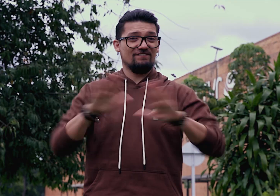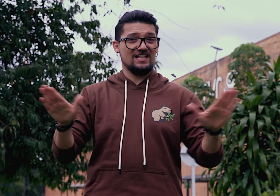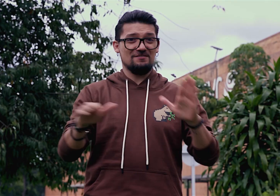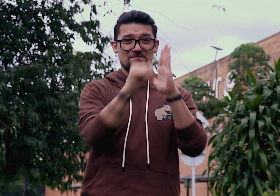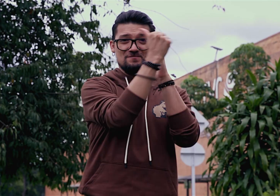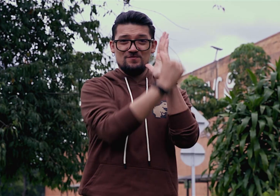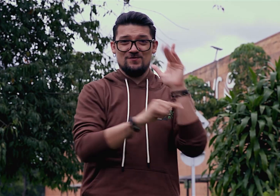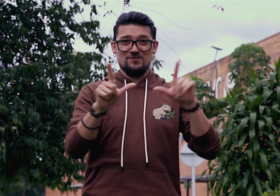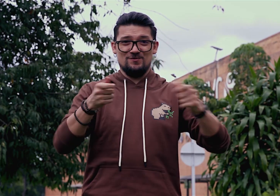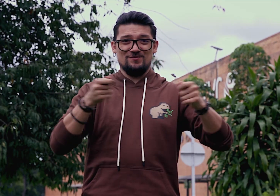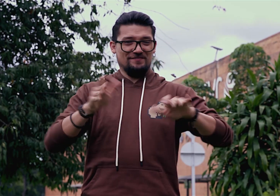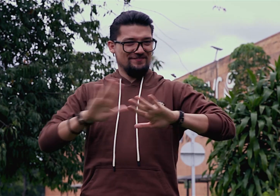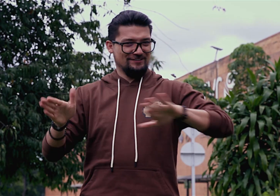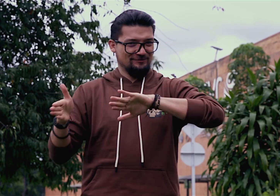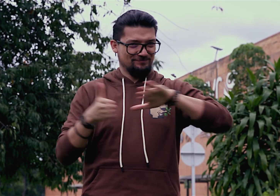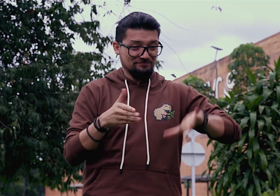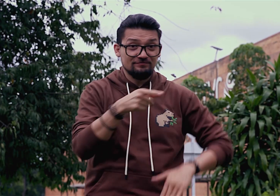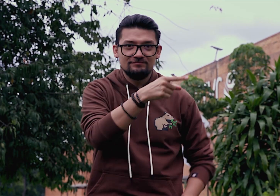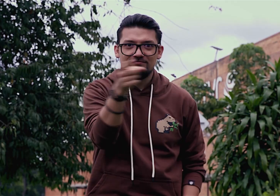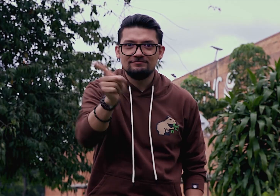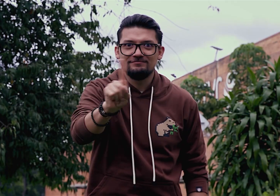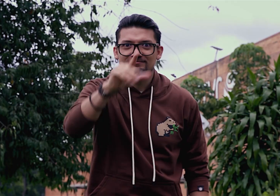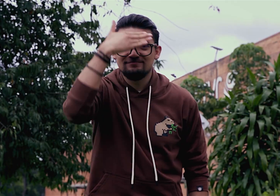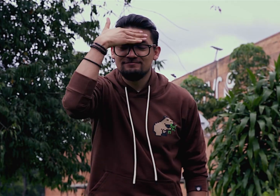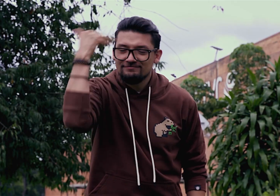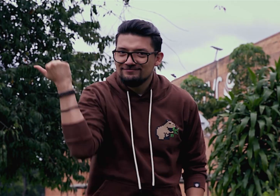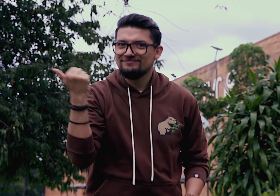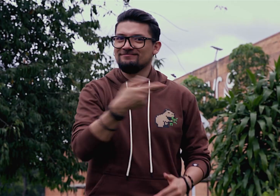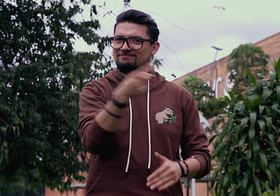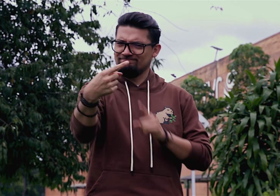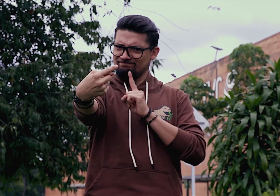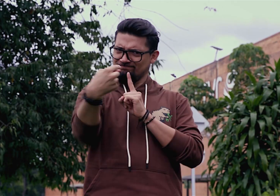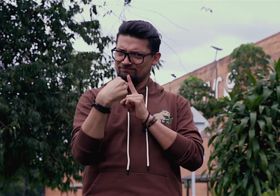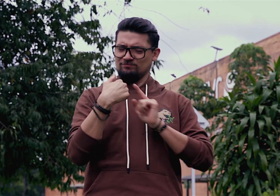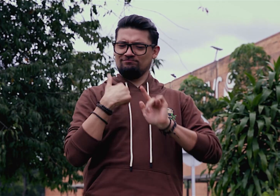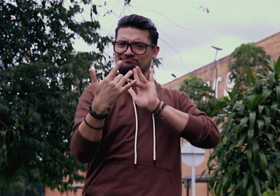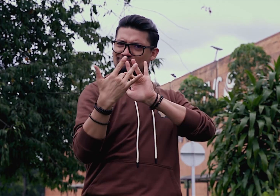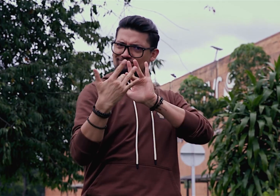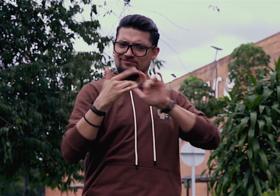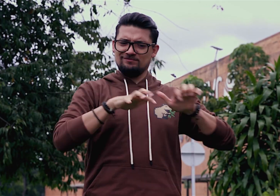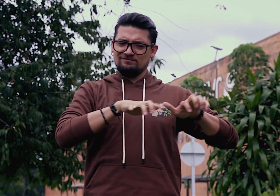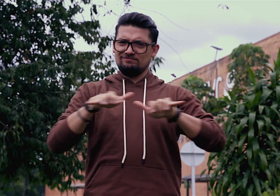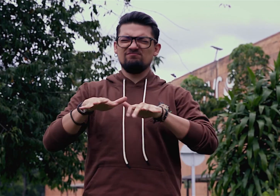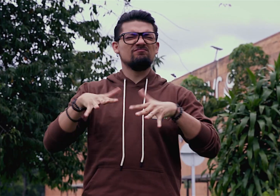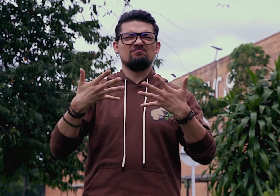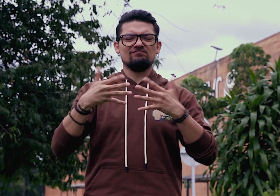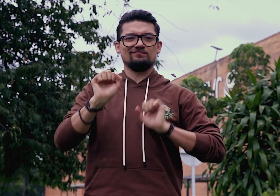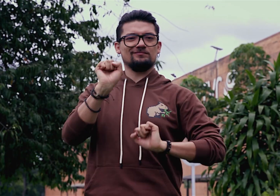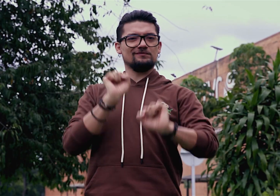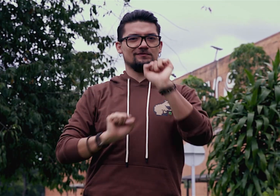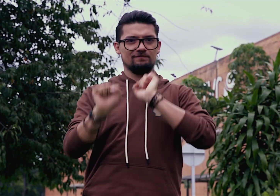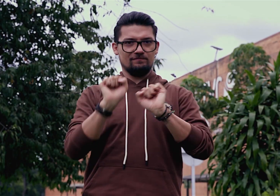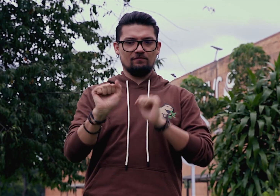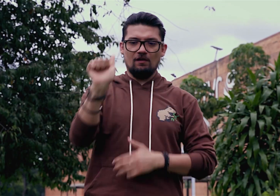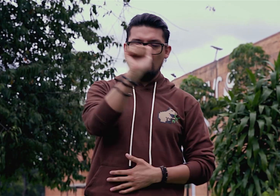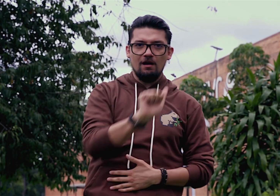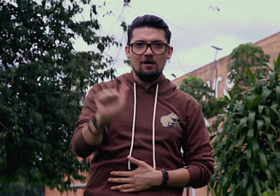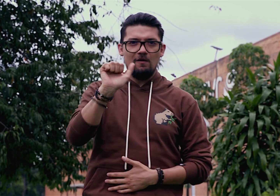Así llegamos al final de Toma el Control y ustedes no olviden en ponerse en contacto directo con nosotros en